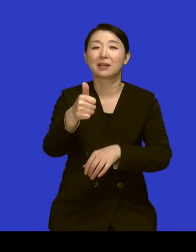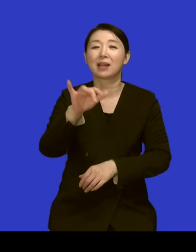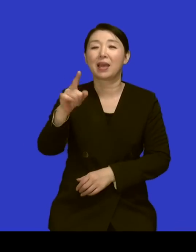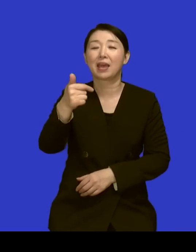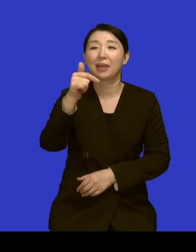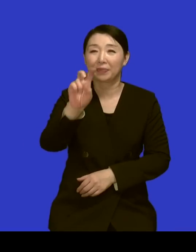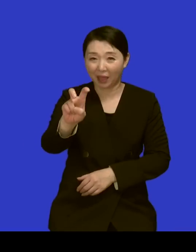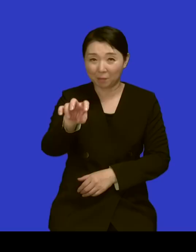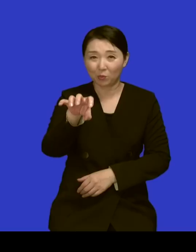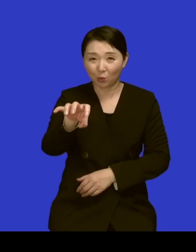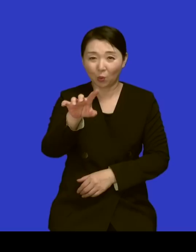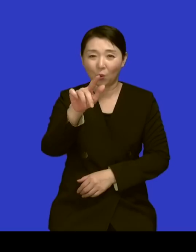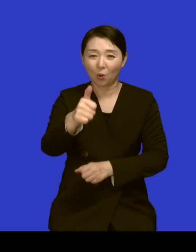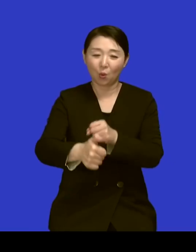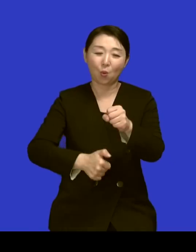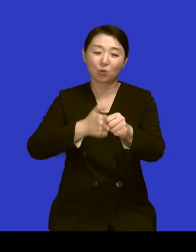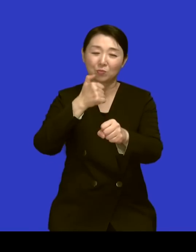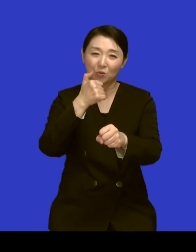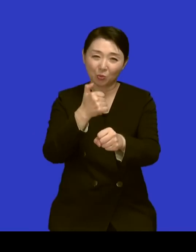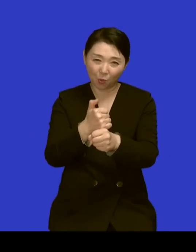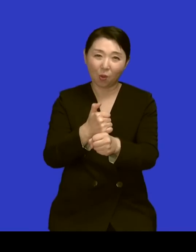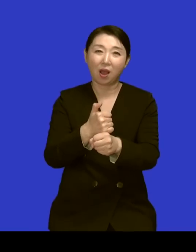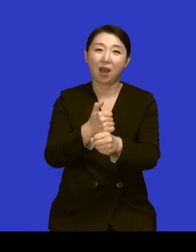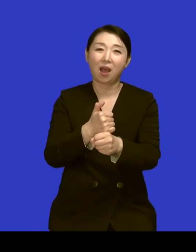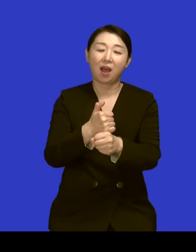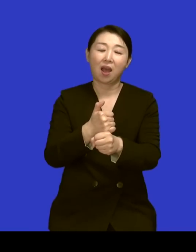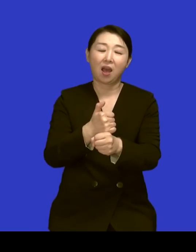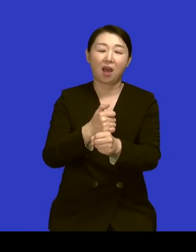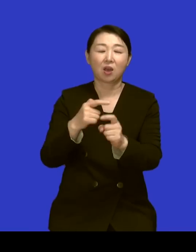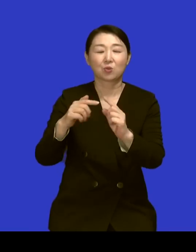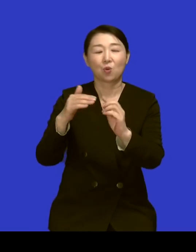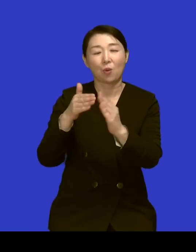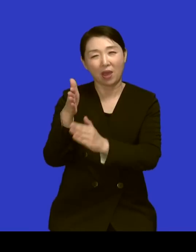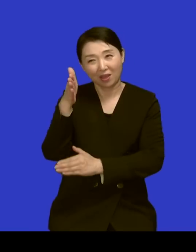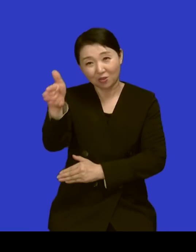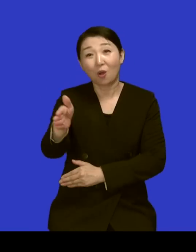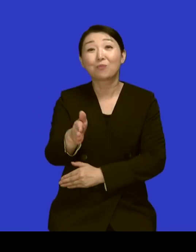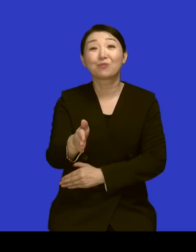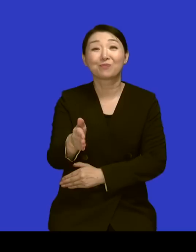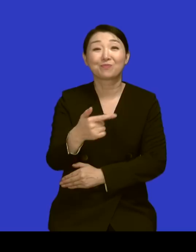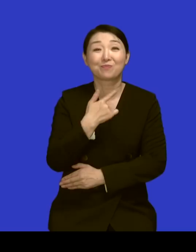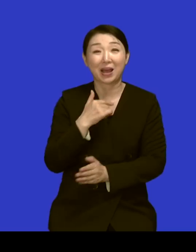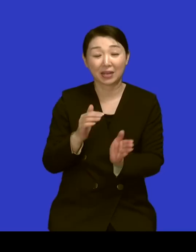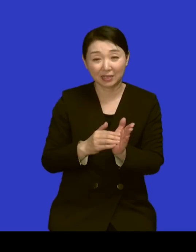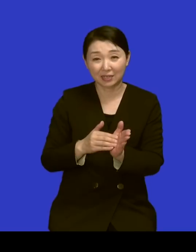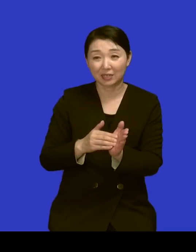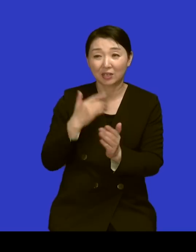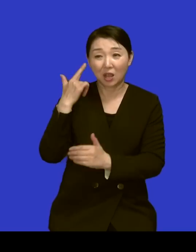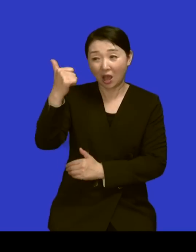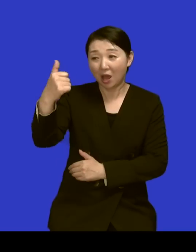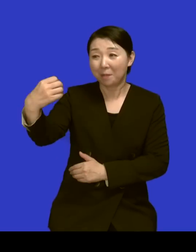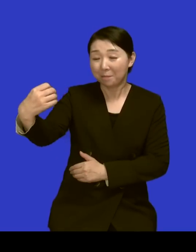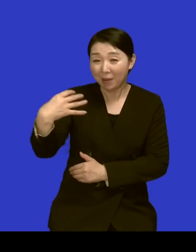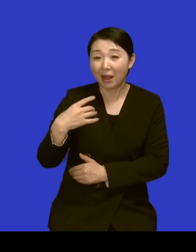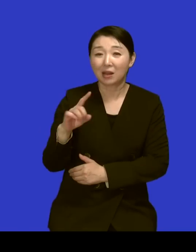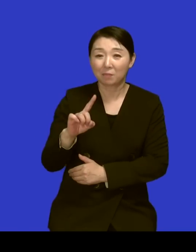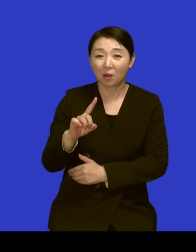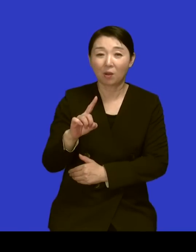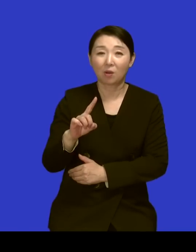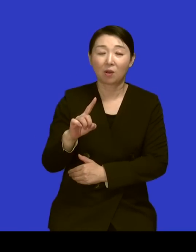교회만 이제 봉직을 하셨던 분인데 그분이 저한테 하는 말씀이 일을 하려면 정도를 걸어야 된다 네